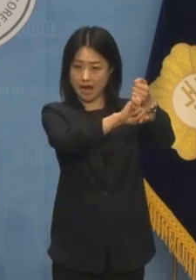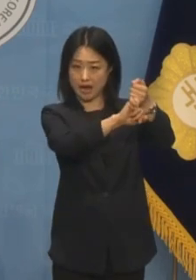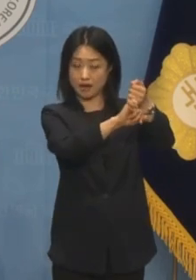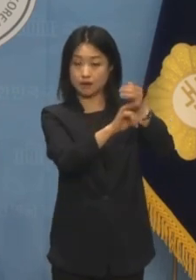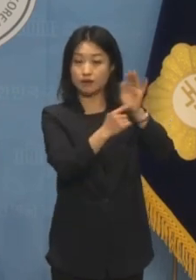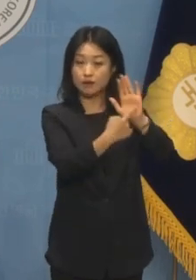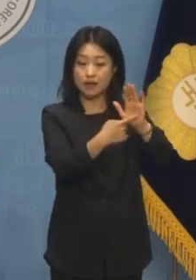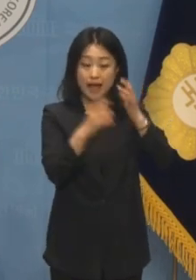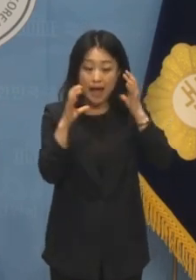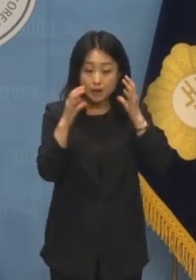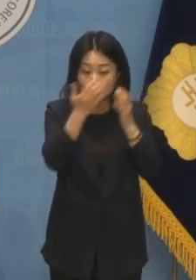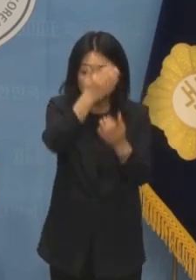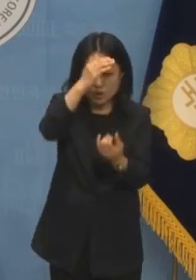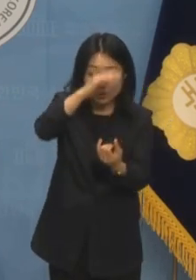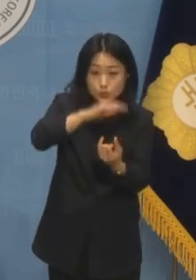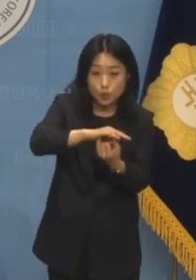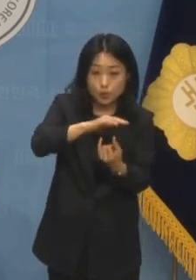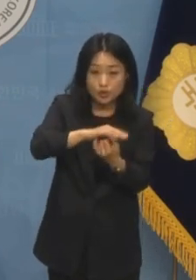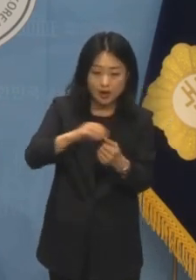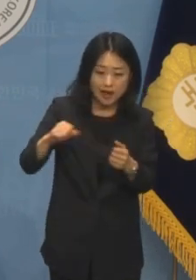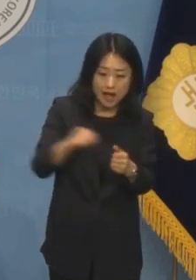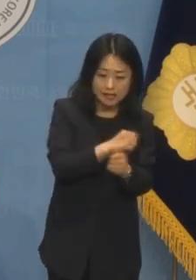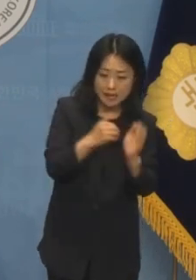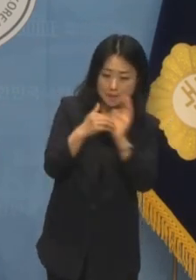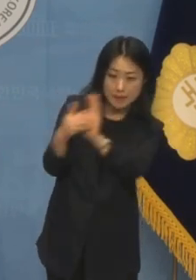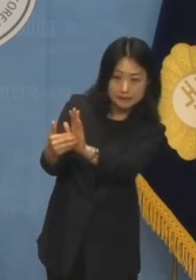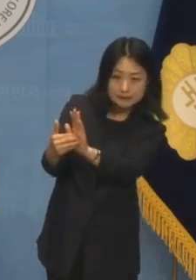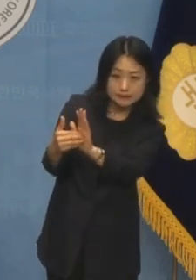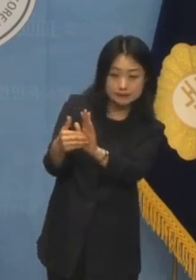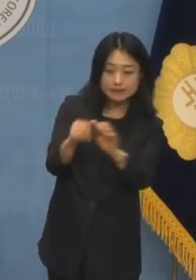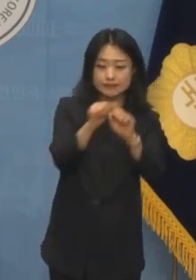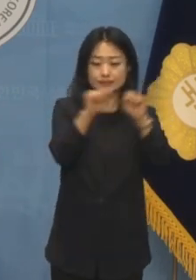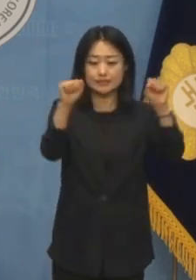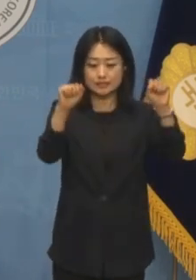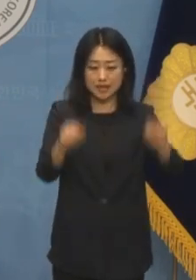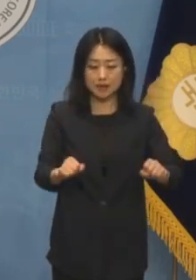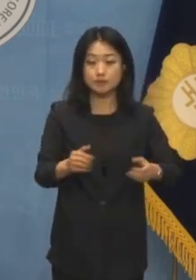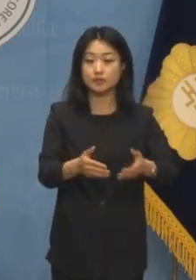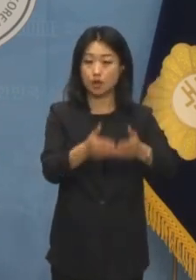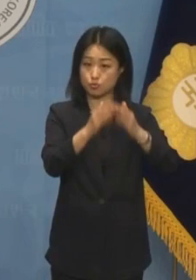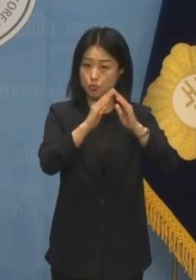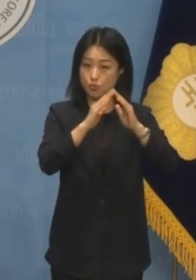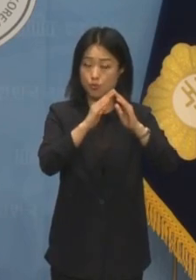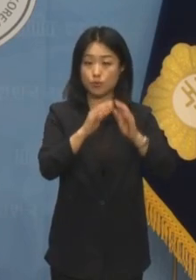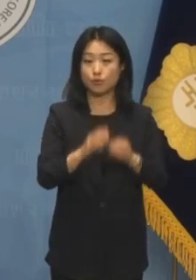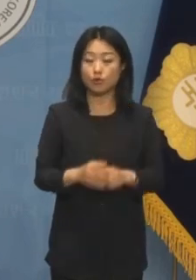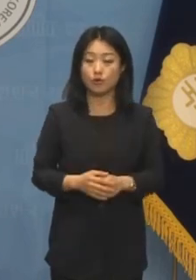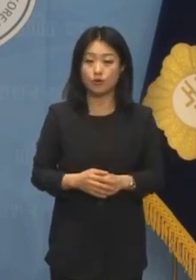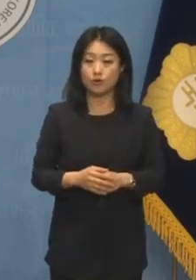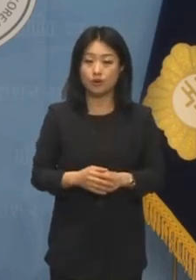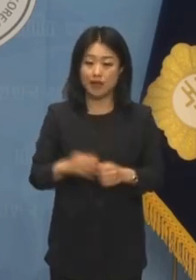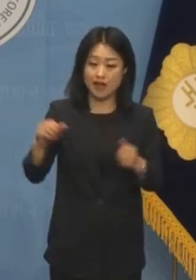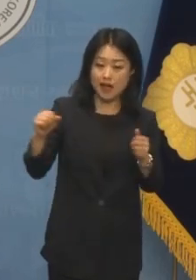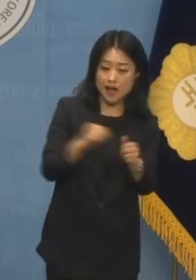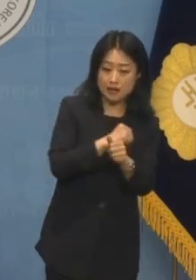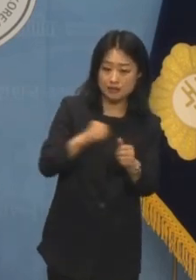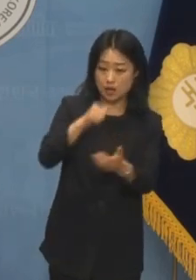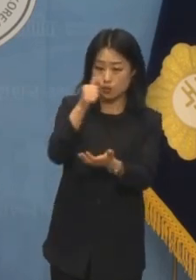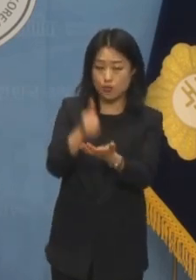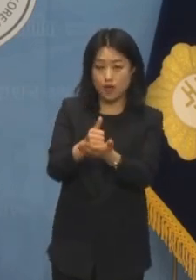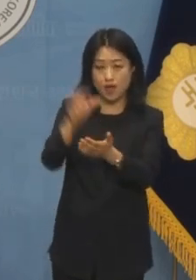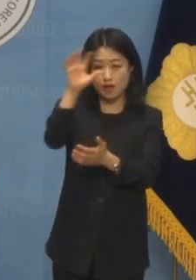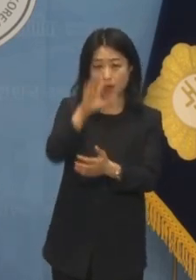아동·총소년 학대 방지를 위한 전방위 시스템을 구축하고 상습학대 범죄의 경우